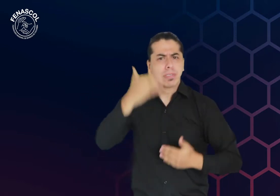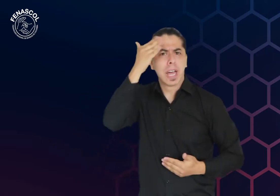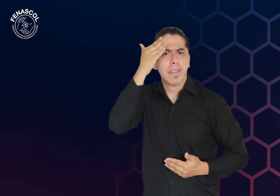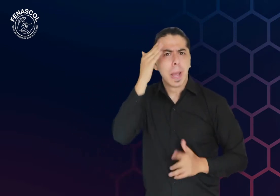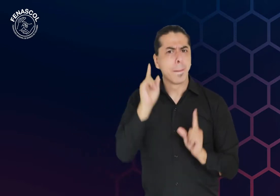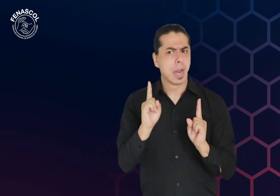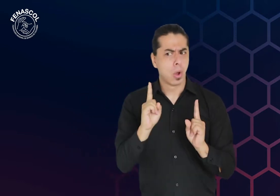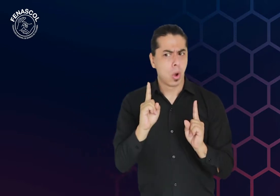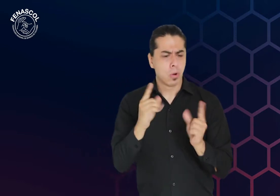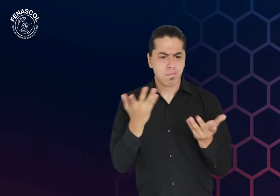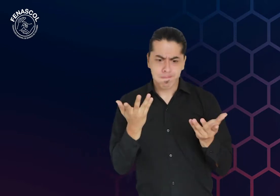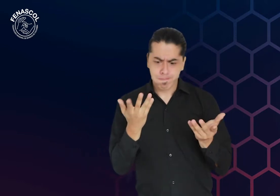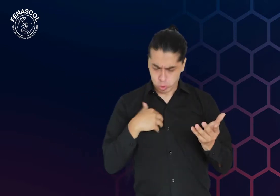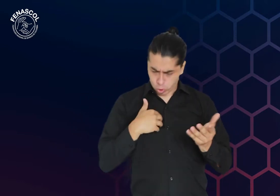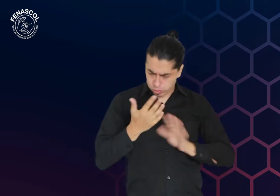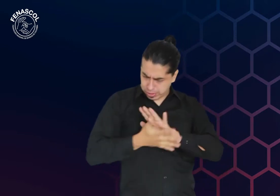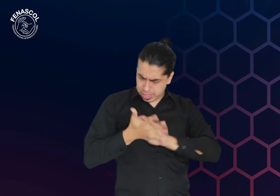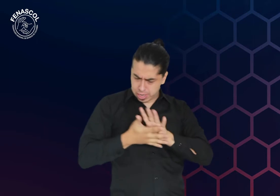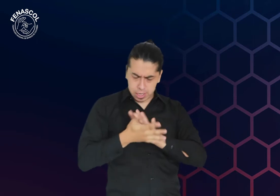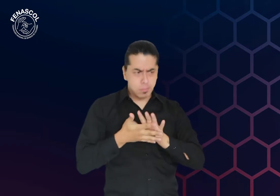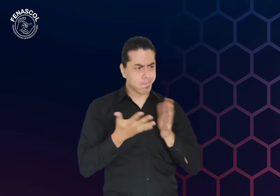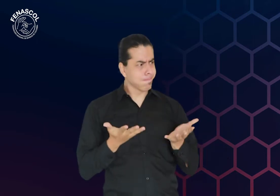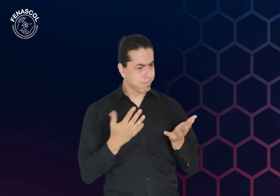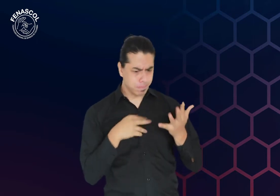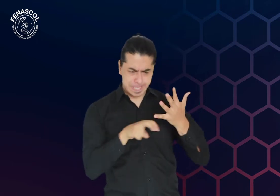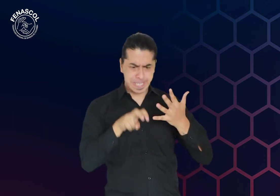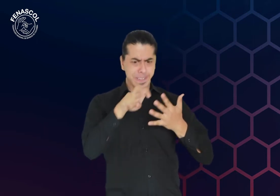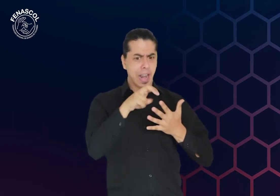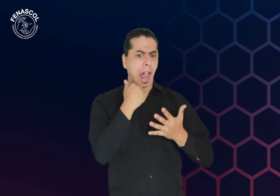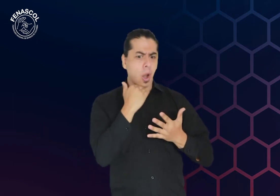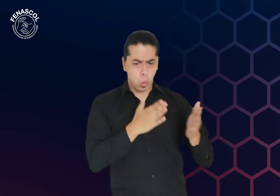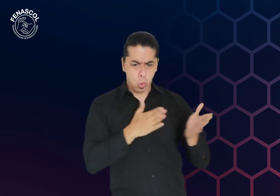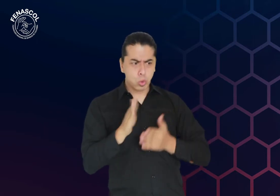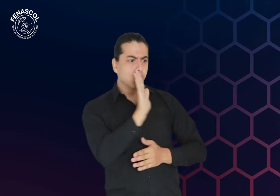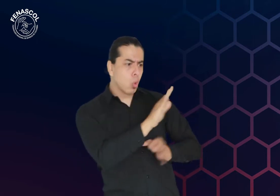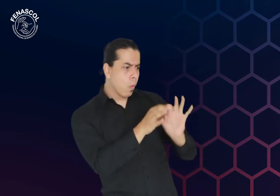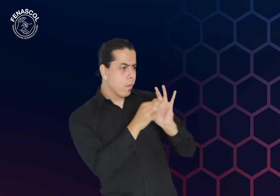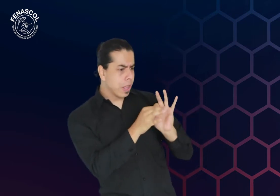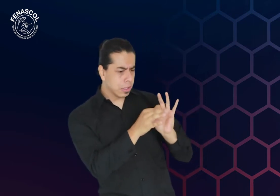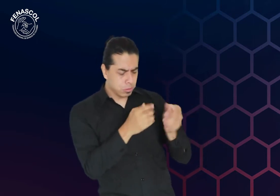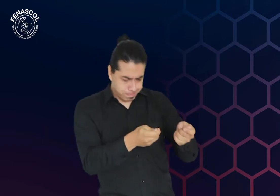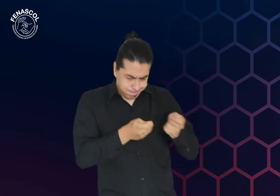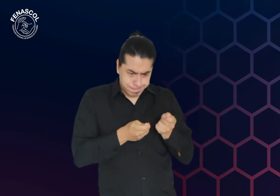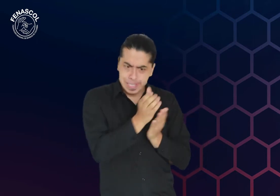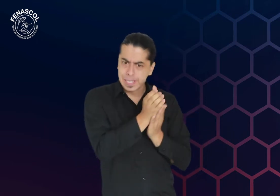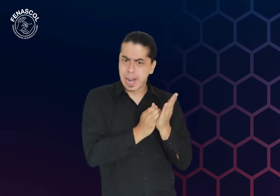intérprete pero nunca has tenido la oportunidad de formarte en el programa de cursos de lengua de señas de FNASCOL, te